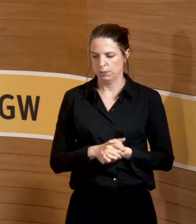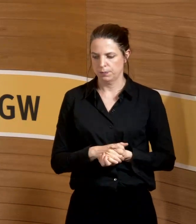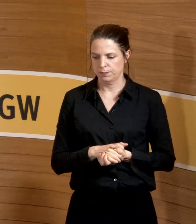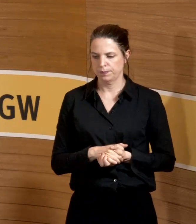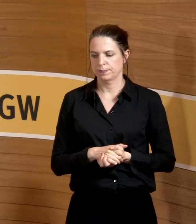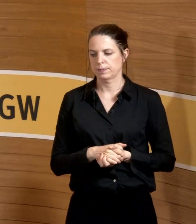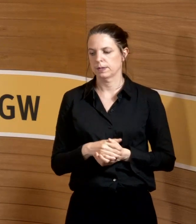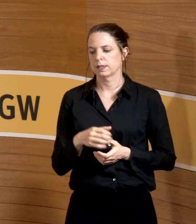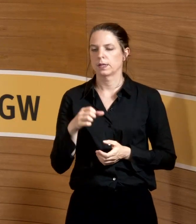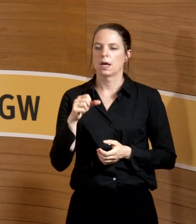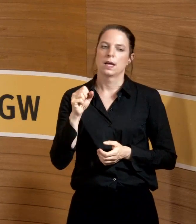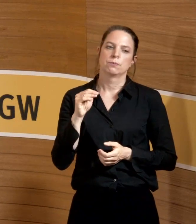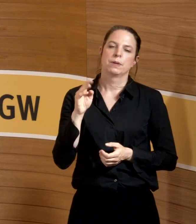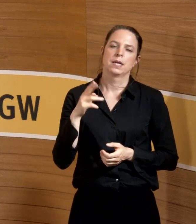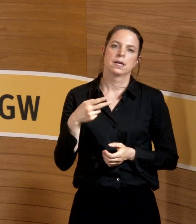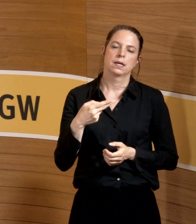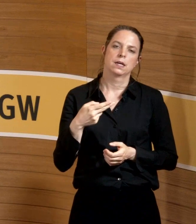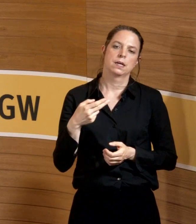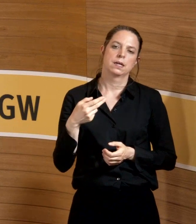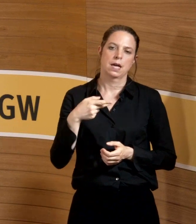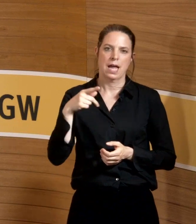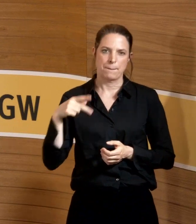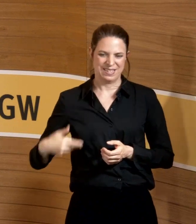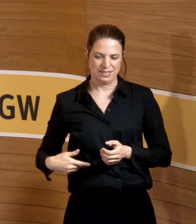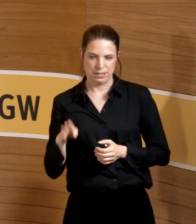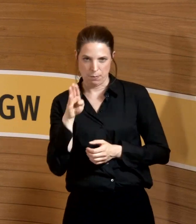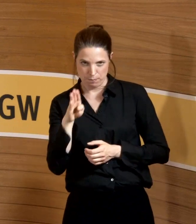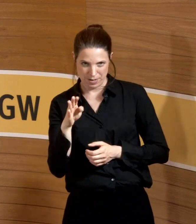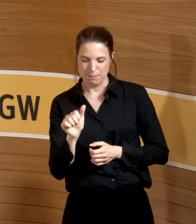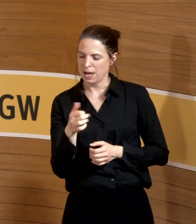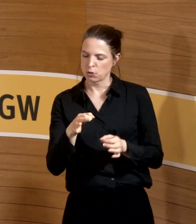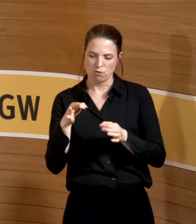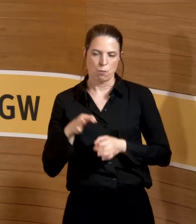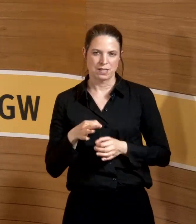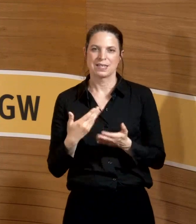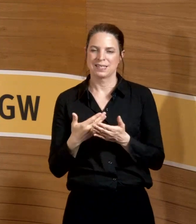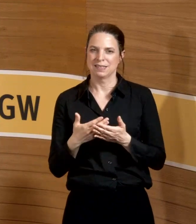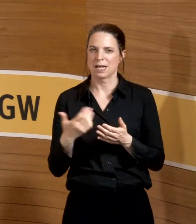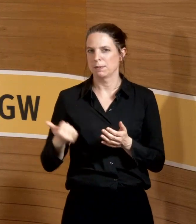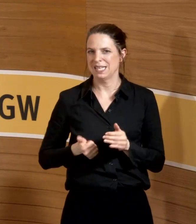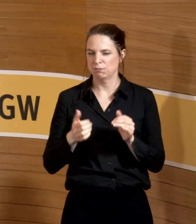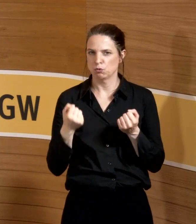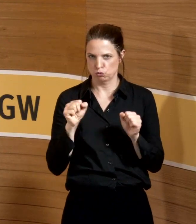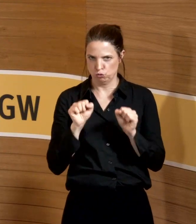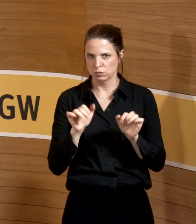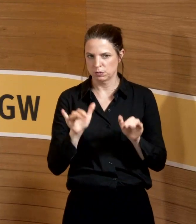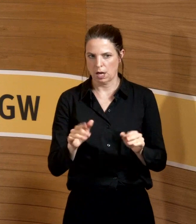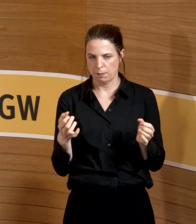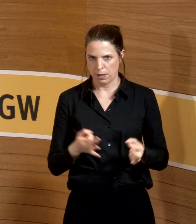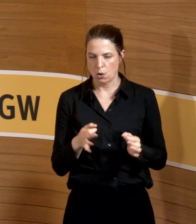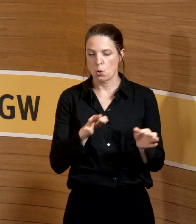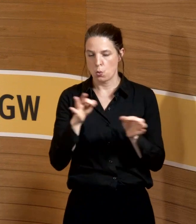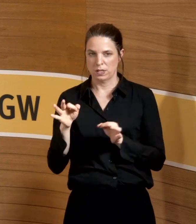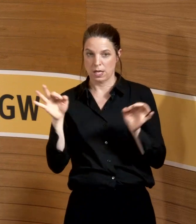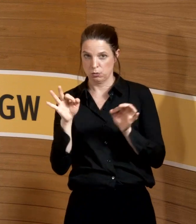natürlich da sein. Die Hepatitis B ist die häufigste blutübertragbare Infektionskrankheit, die wir haben. Das Übertragungsrisiko